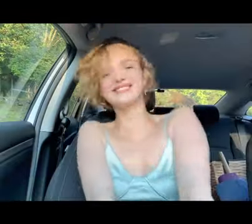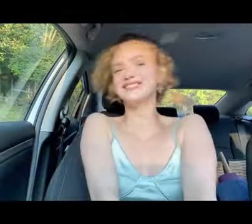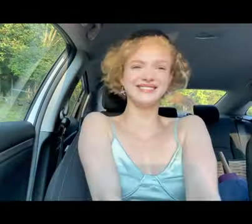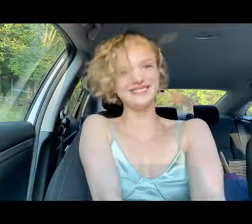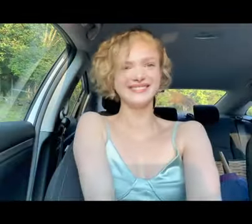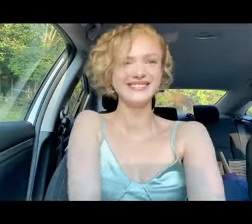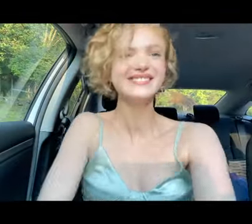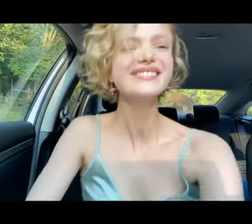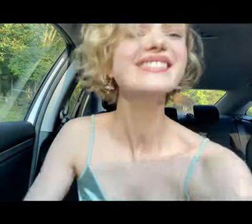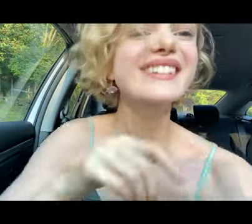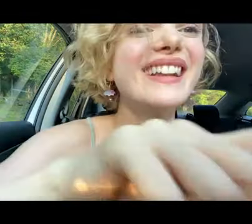Yo no...